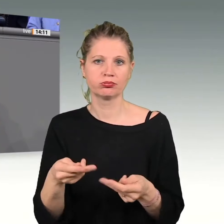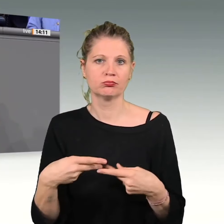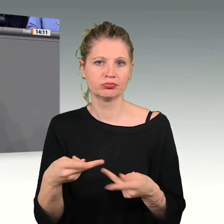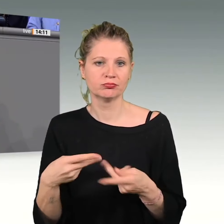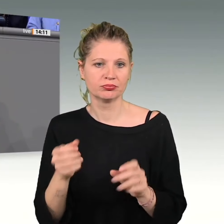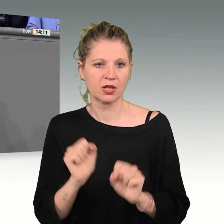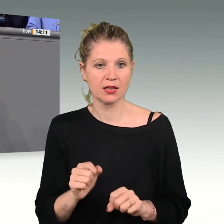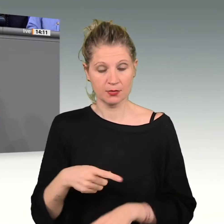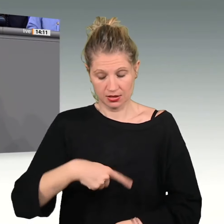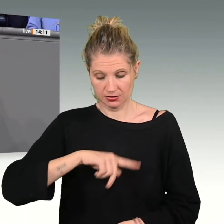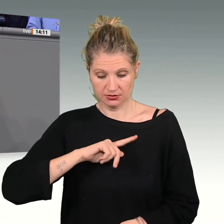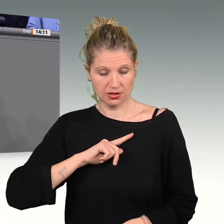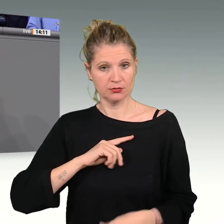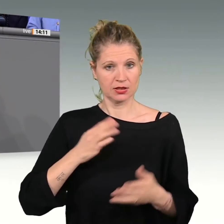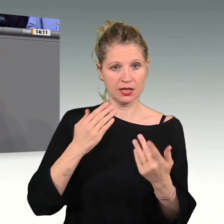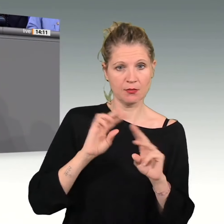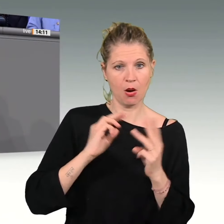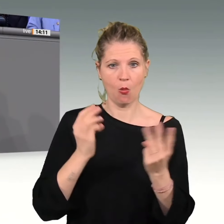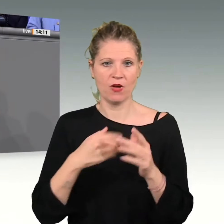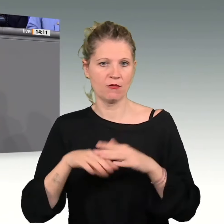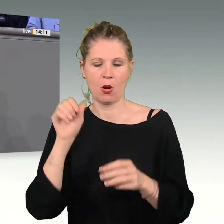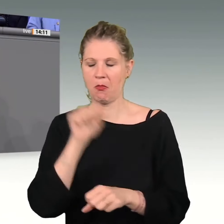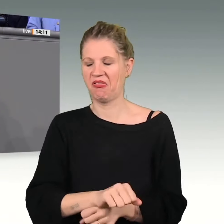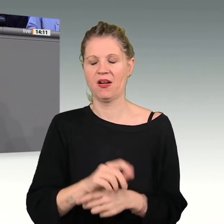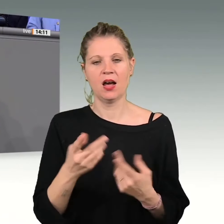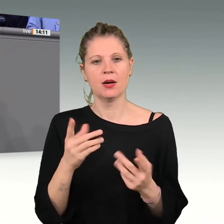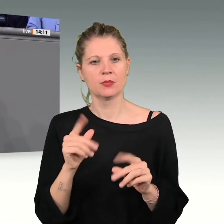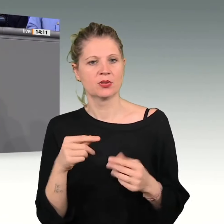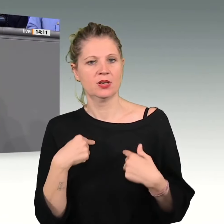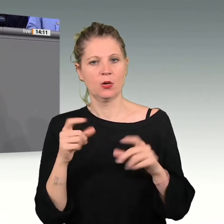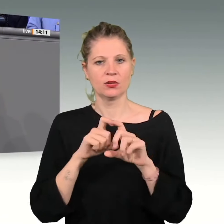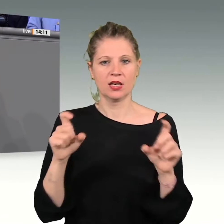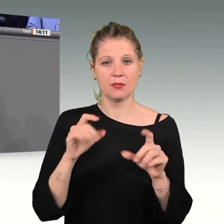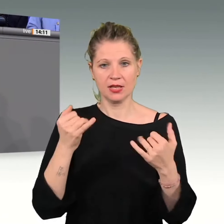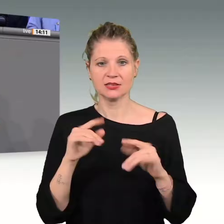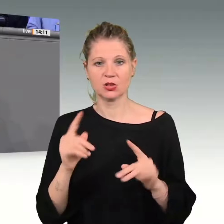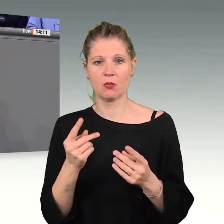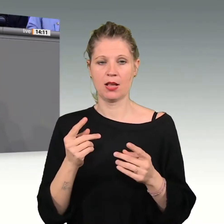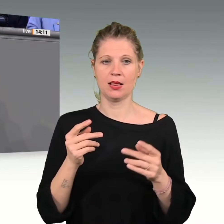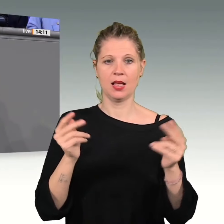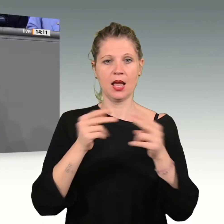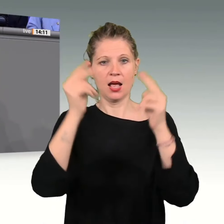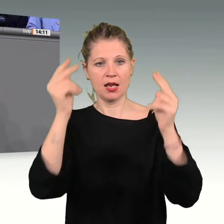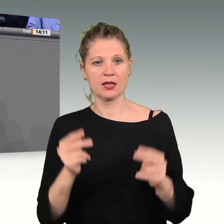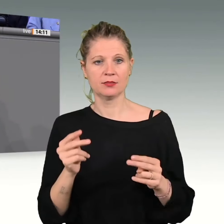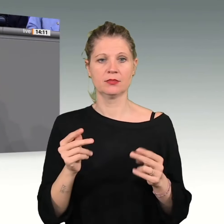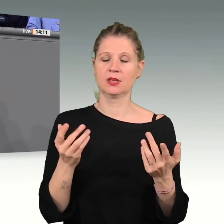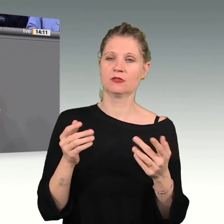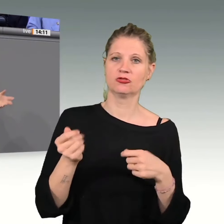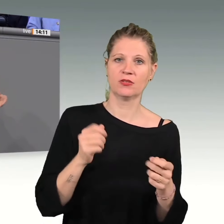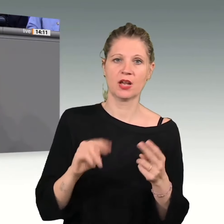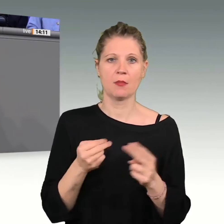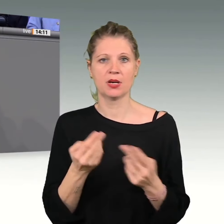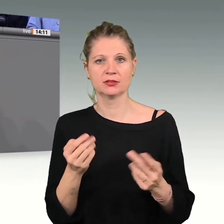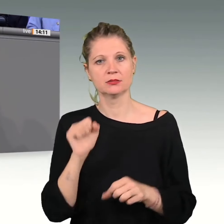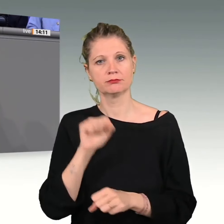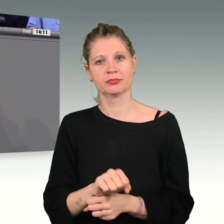sage ich Ihnen, wer nicht in der Lage ist, sein Geschäft an geänderte Randbedingungen anzupassen und Innovationen zu implementieren, wird ihn nicht